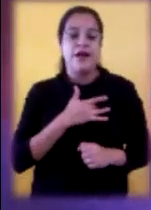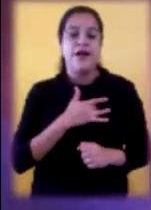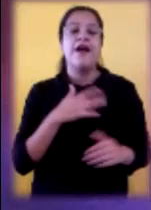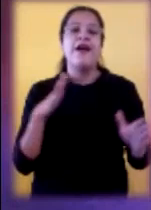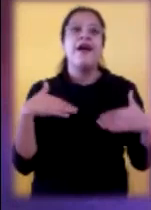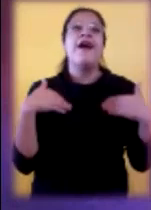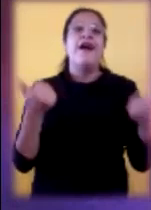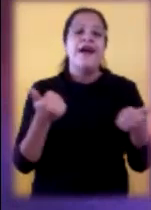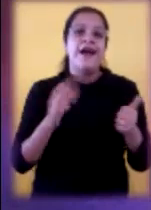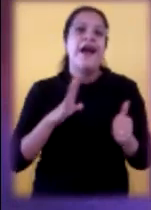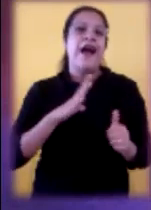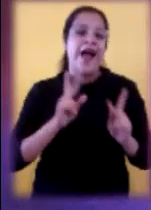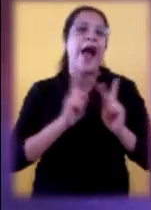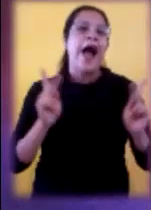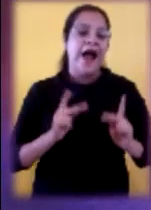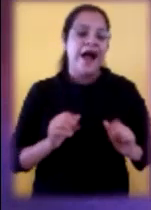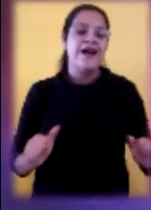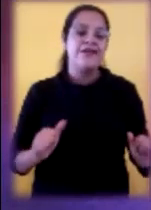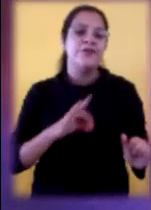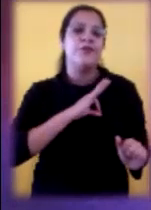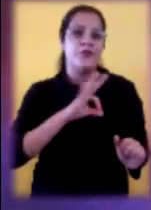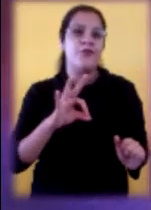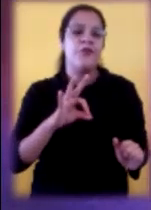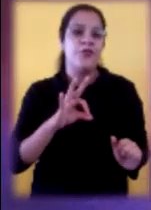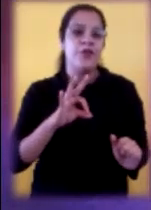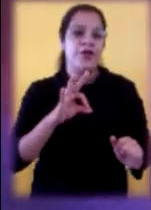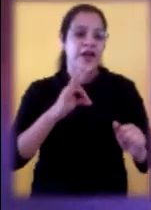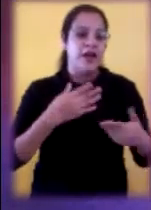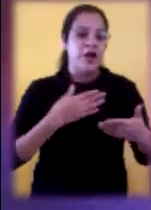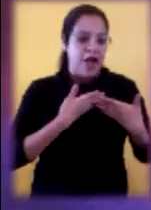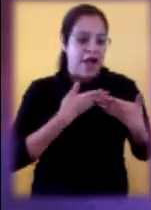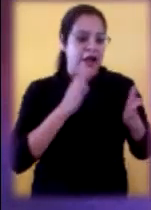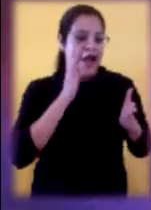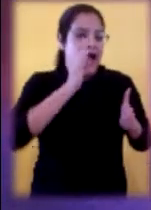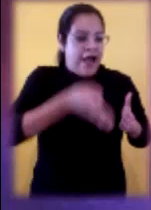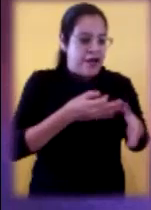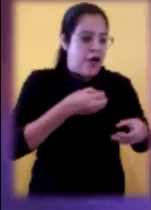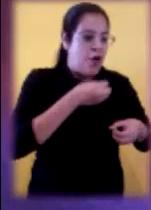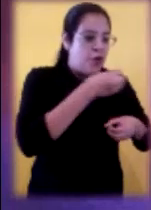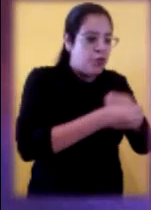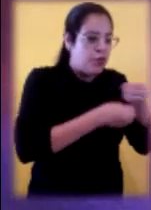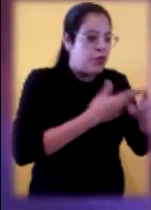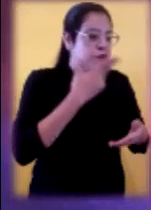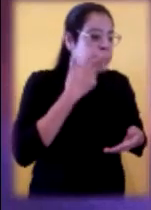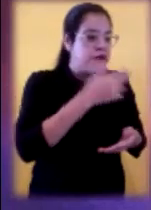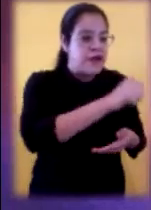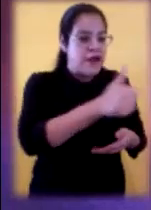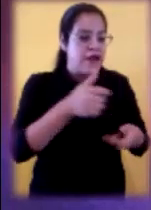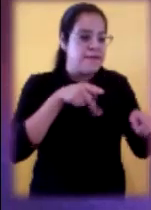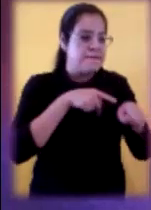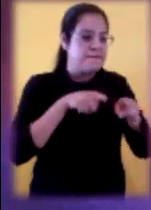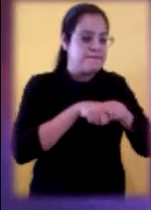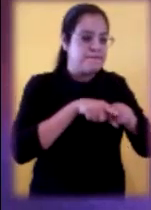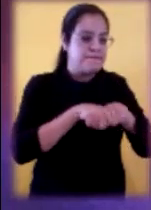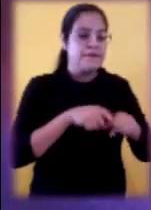Entonces, nuestro corazón encontrará la verdadera paz y podrá ponerse a disposición para